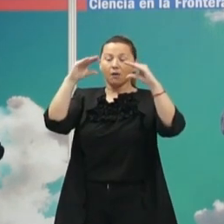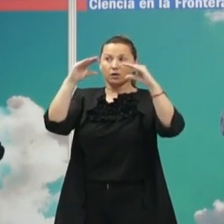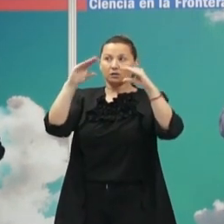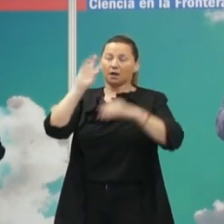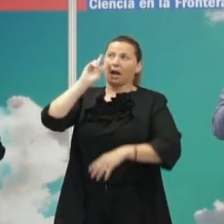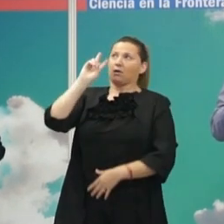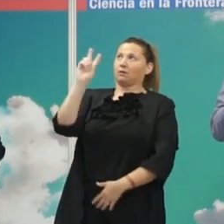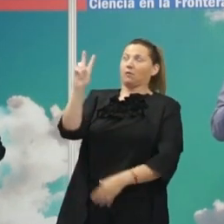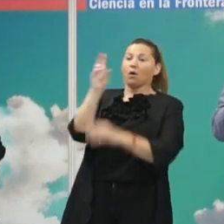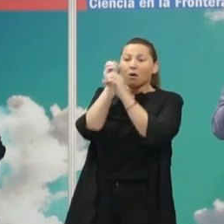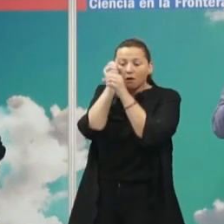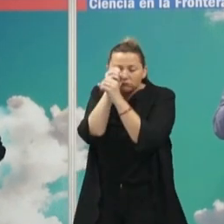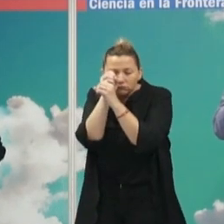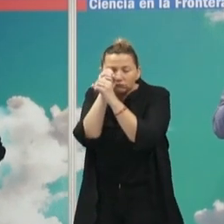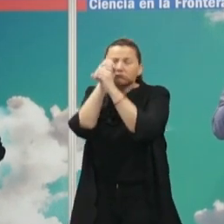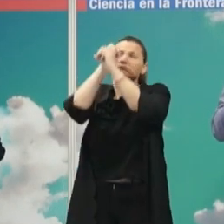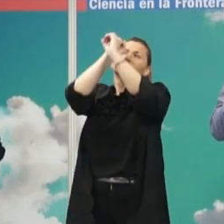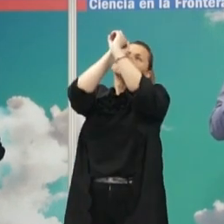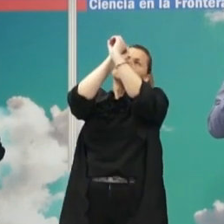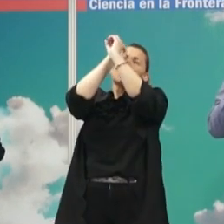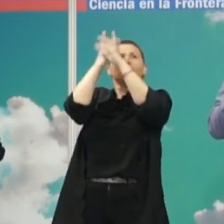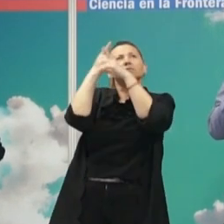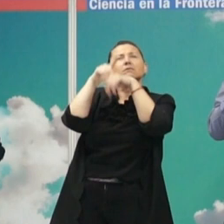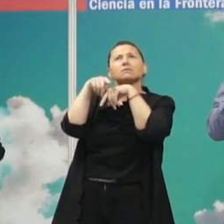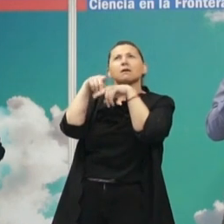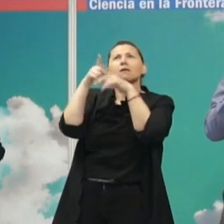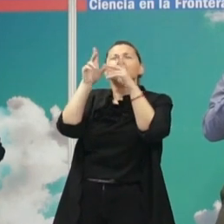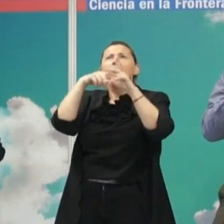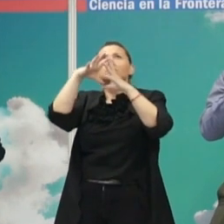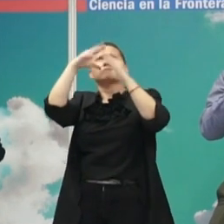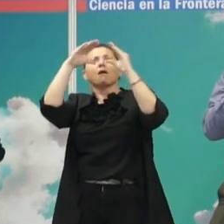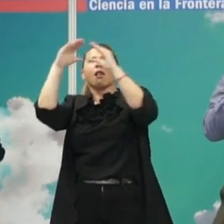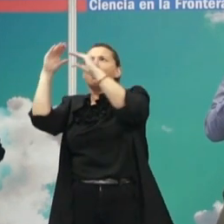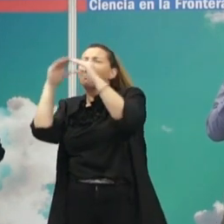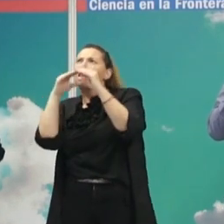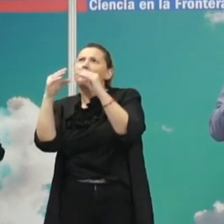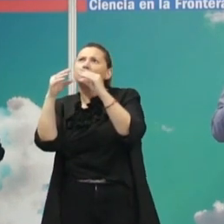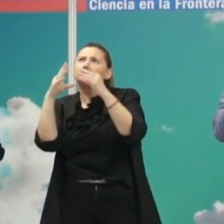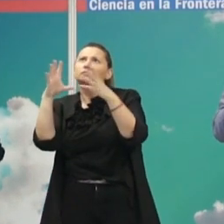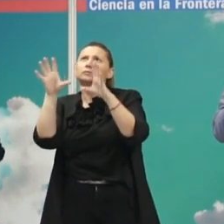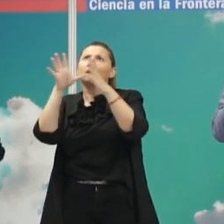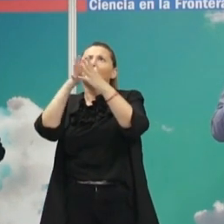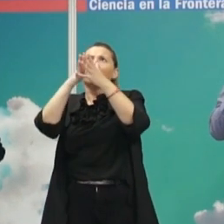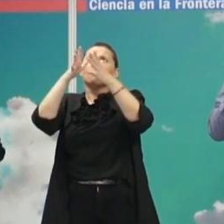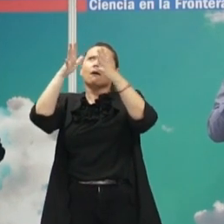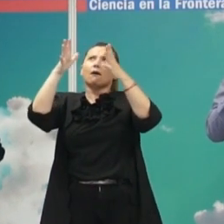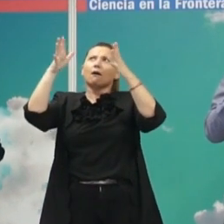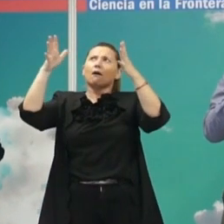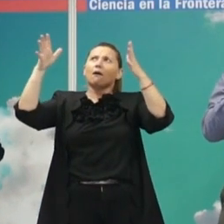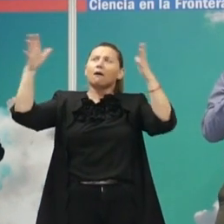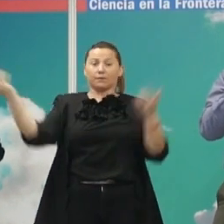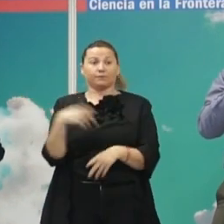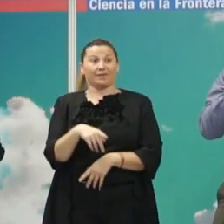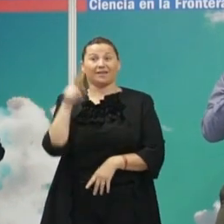es lo que parece estar por un telescopio, estar a millones de años luz, de repente el universo que conocíamos empezó a ser mucho más grande. Y esta,